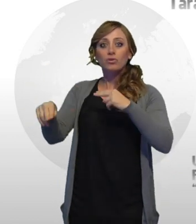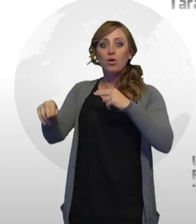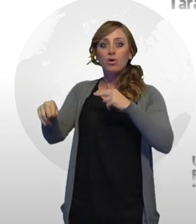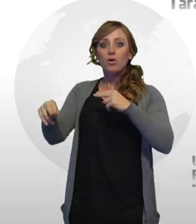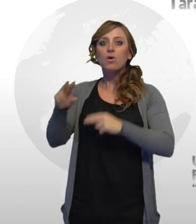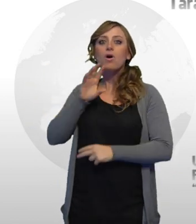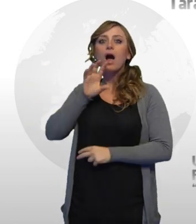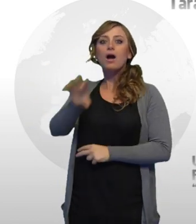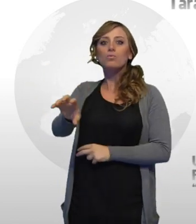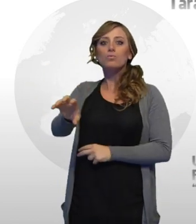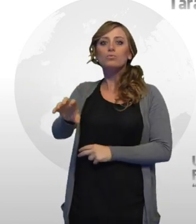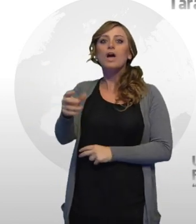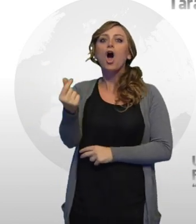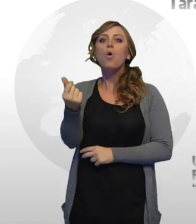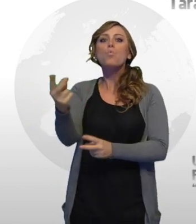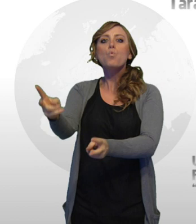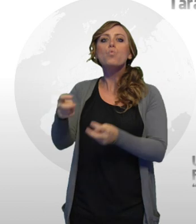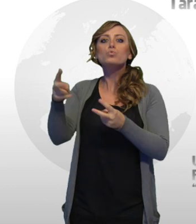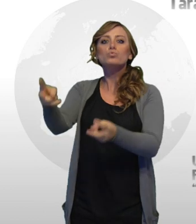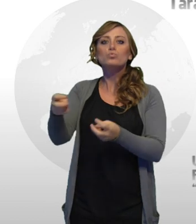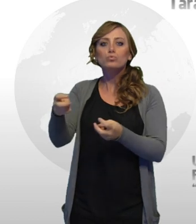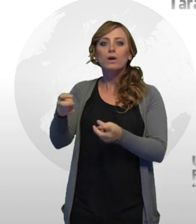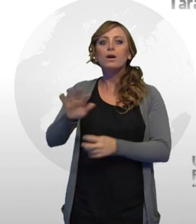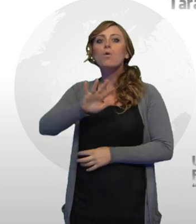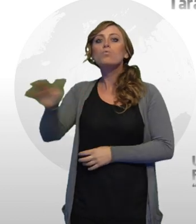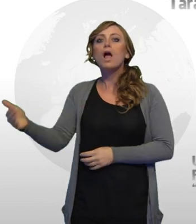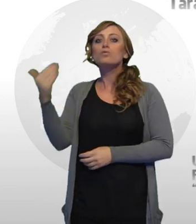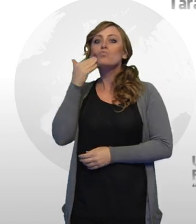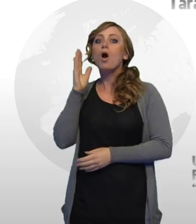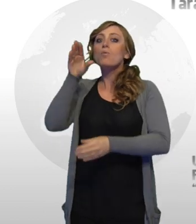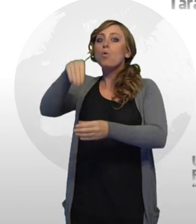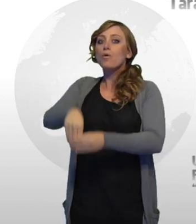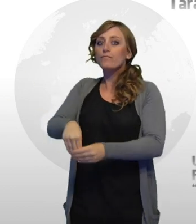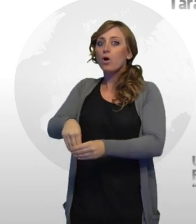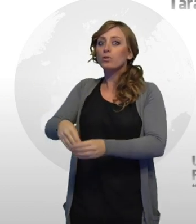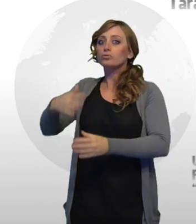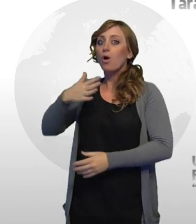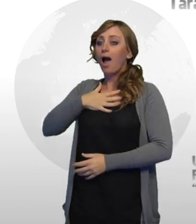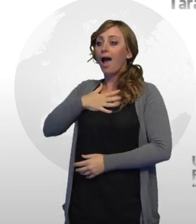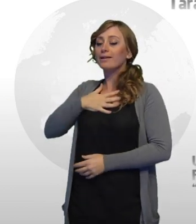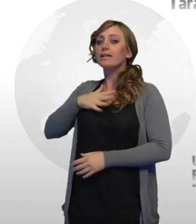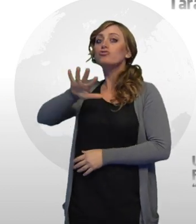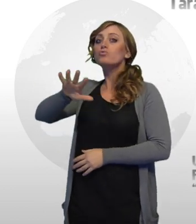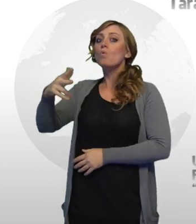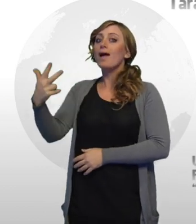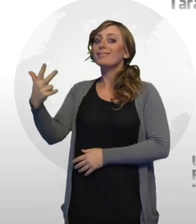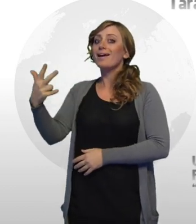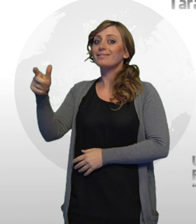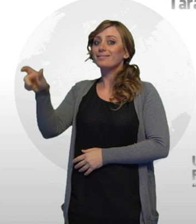Coinvolto anche un 53enne, le cui iniziali sono CE, che prestava ingelti somme di denaro